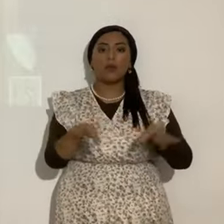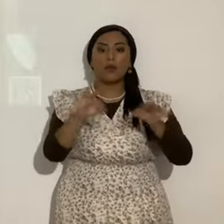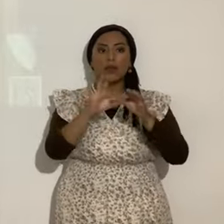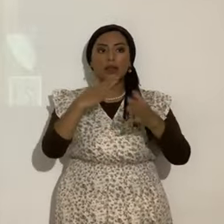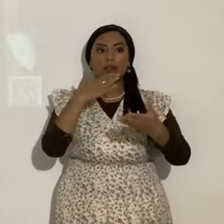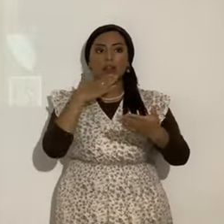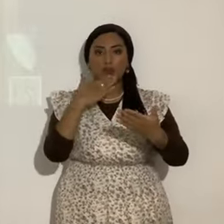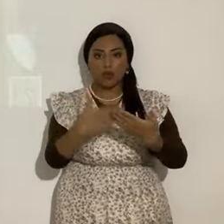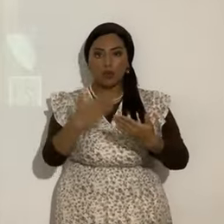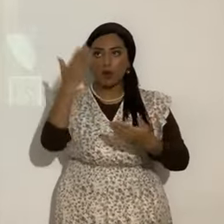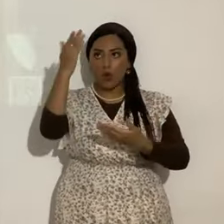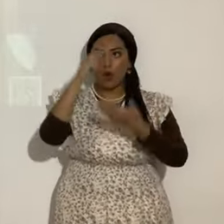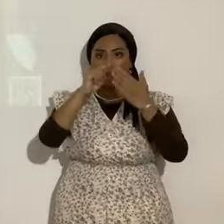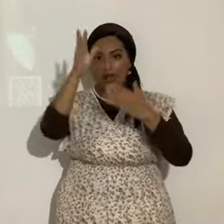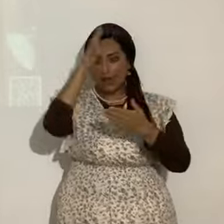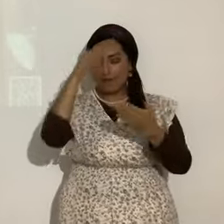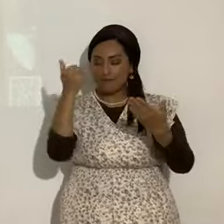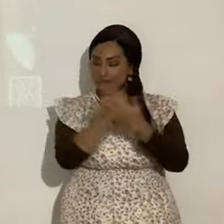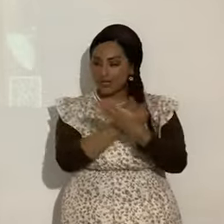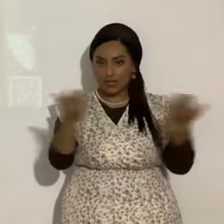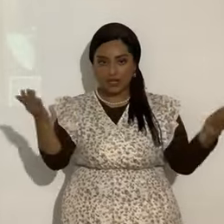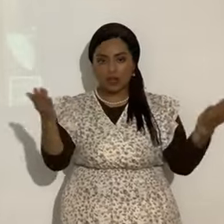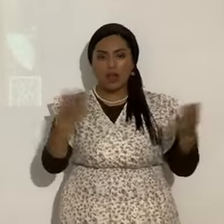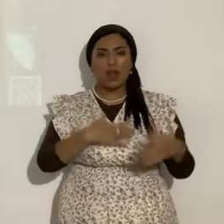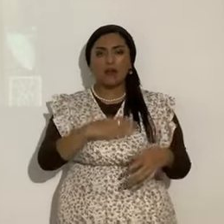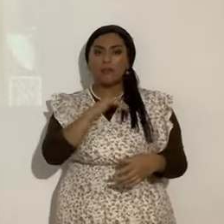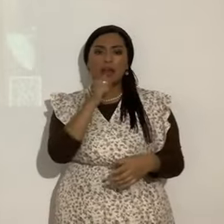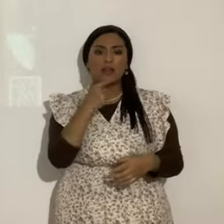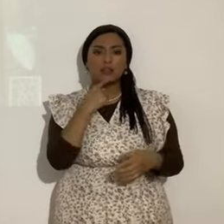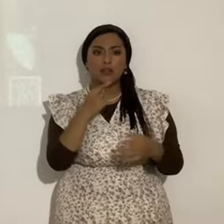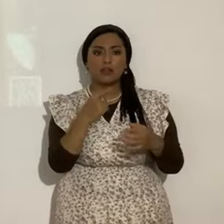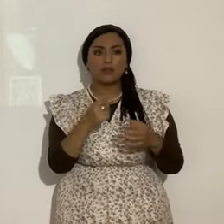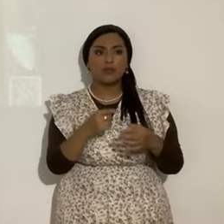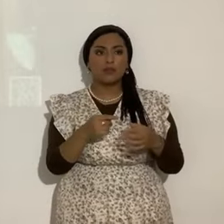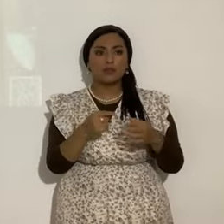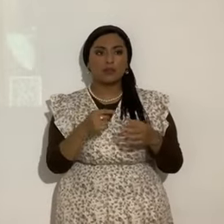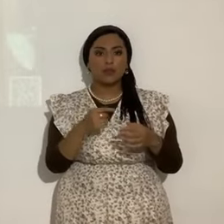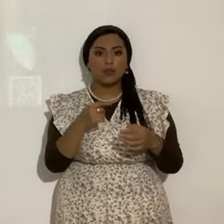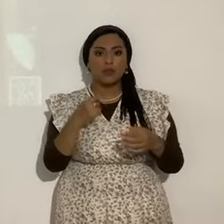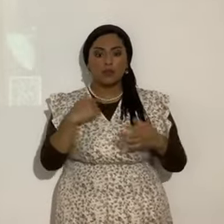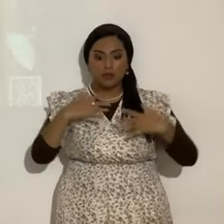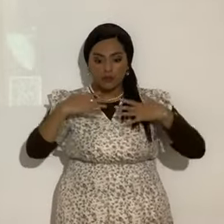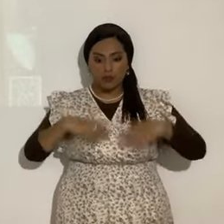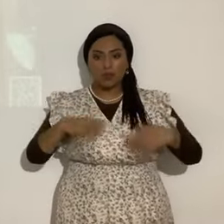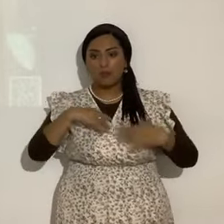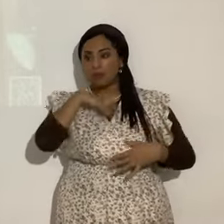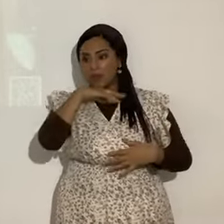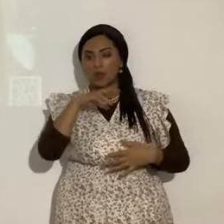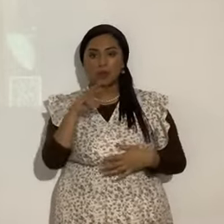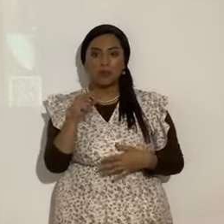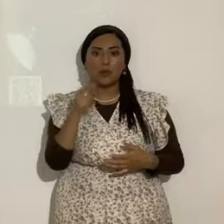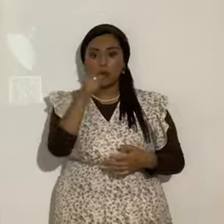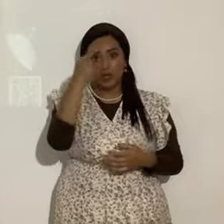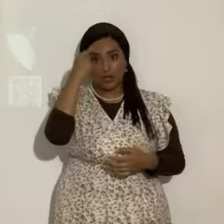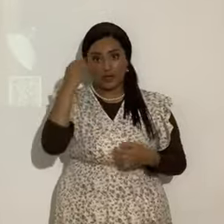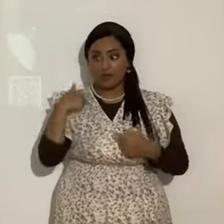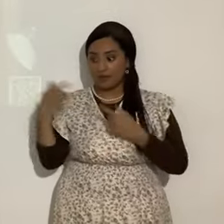al eterno en todo yo no digo que no nos arregleemos que te parecería que yo hubiera venido todo